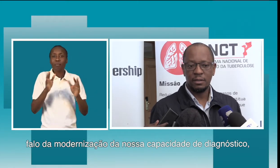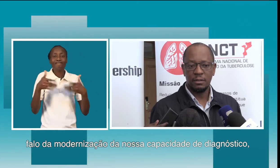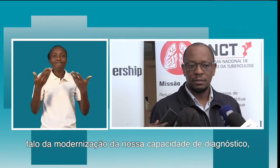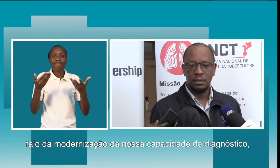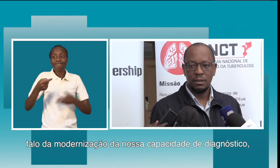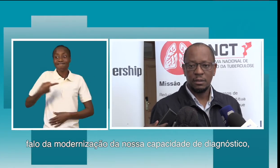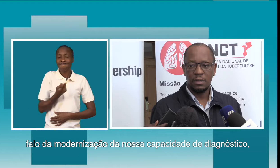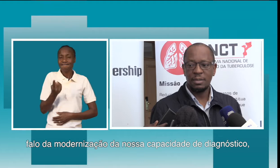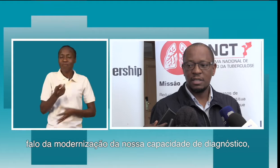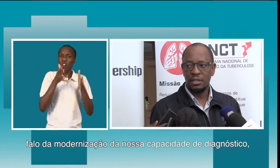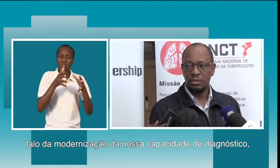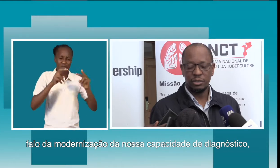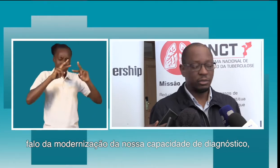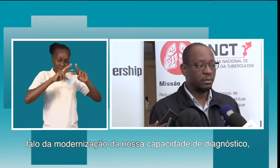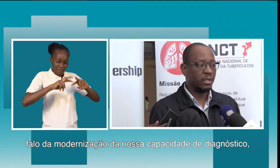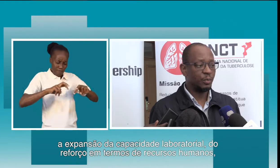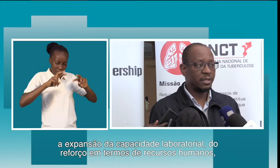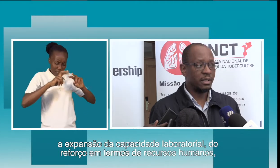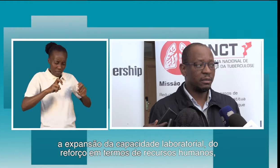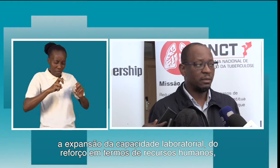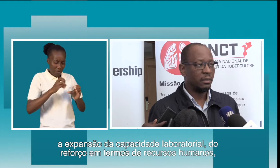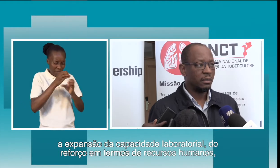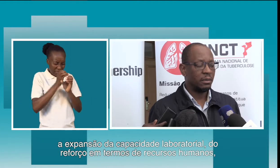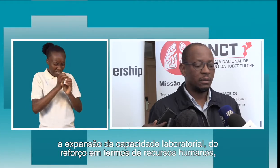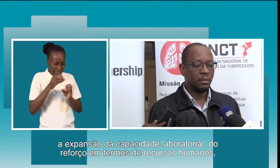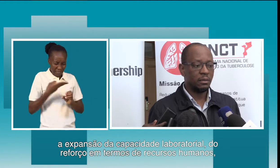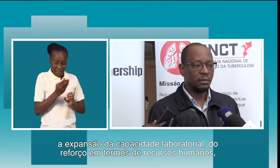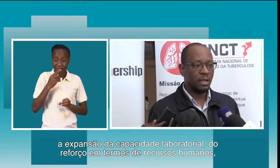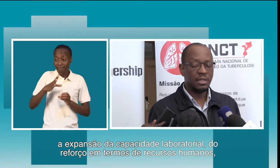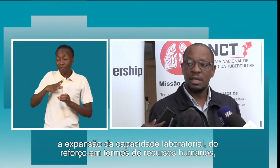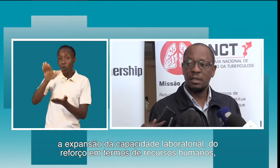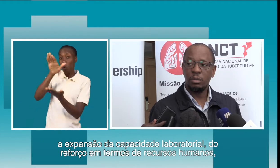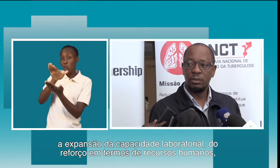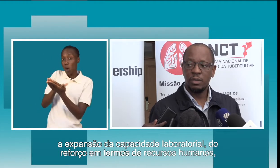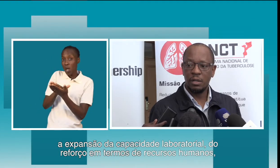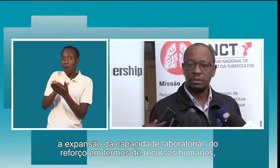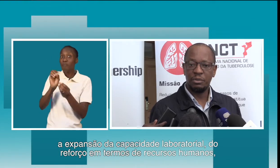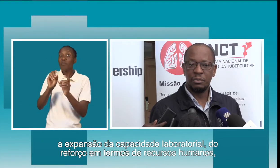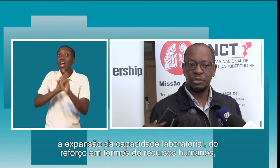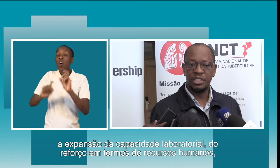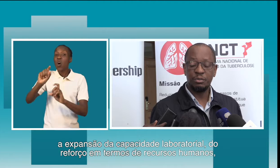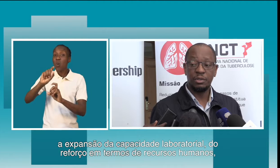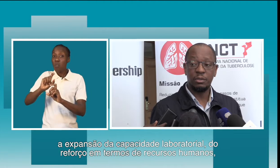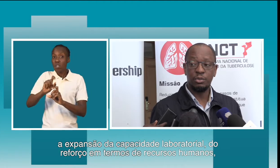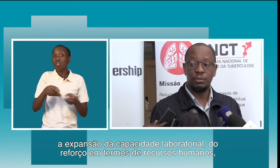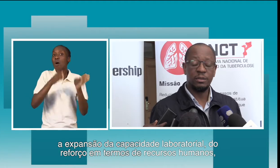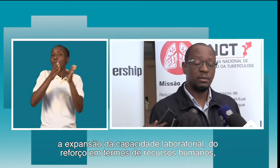capacidade de diagnóstico, da expansão da capacidade laboratorial, do reforço em termos de recursos humanos,